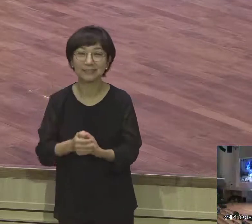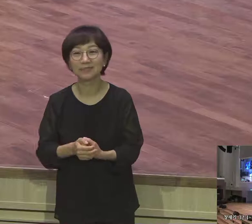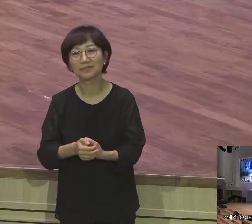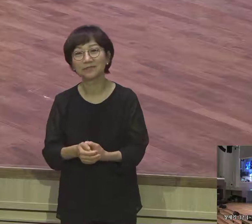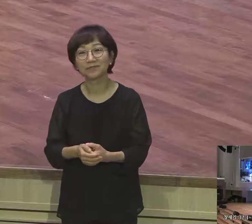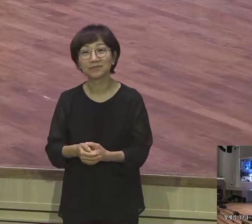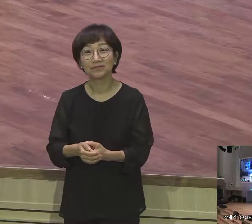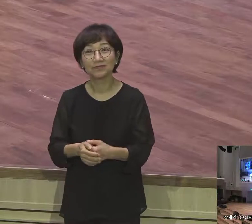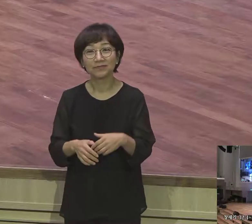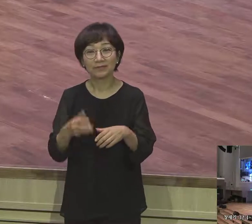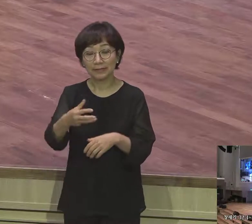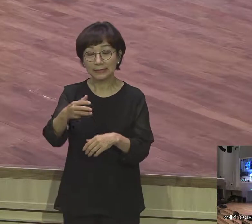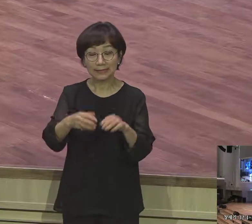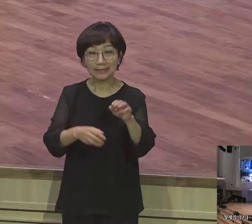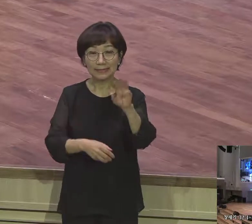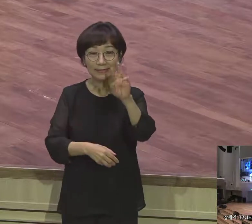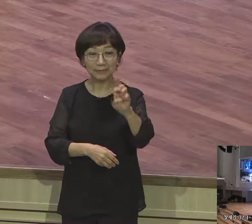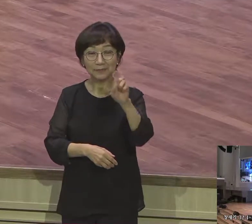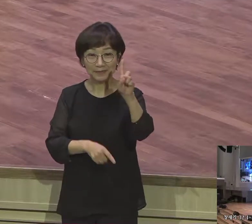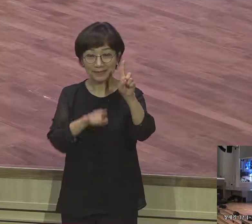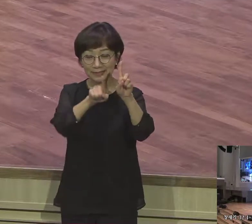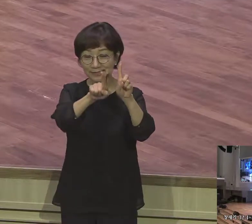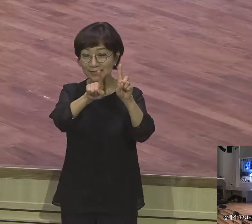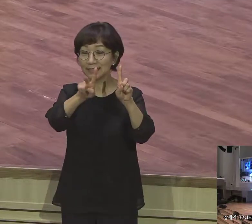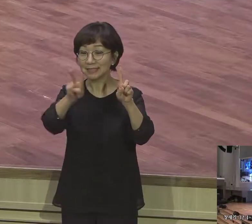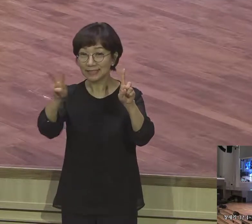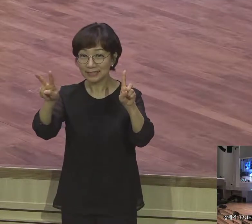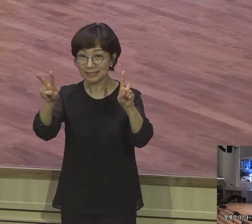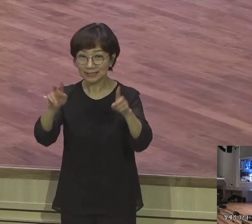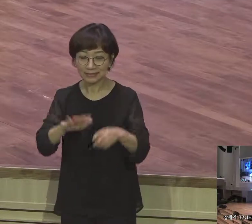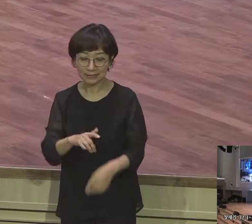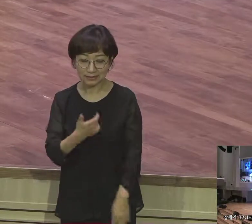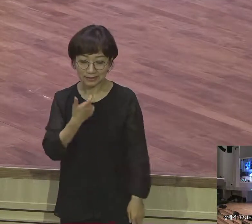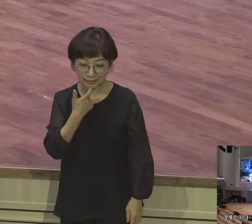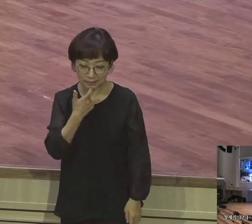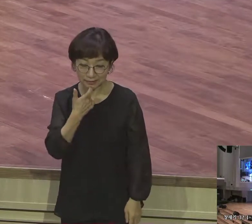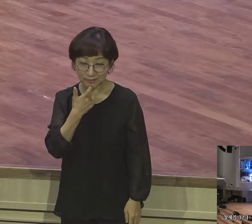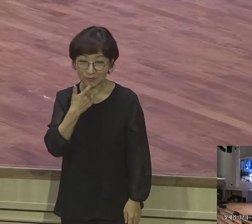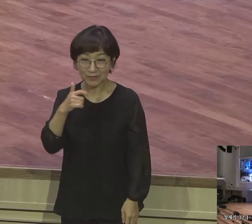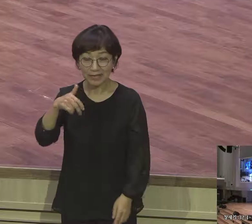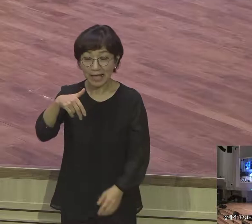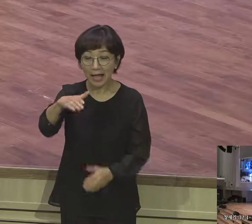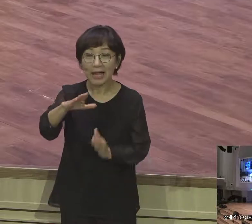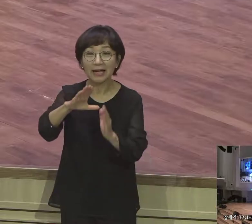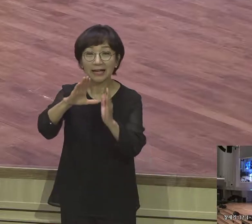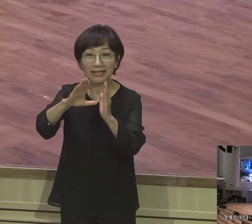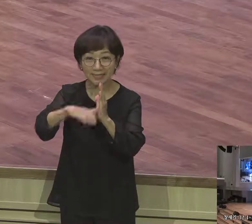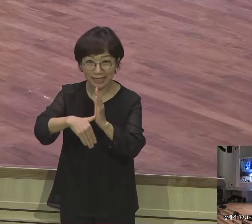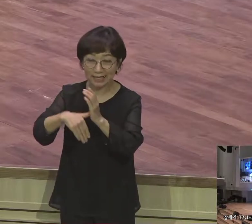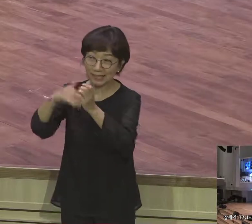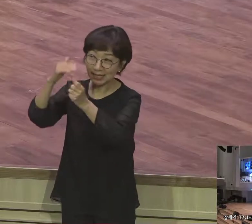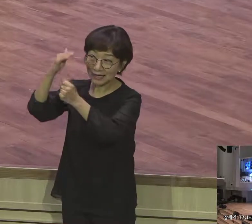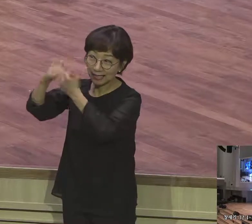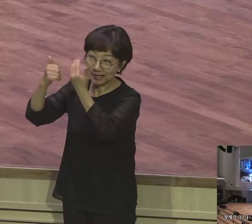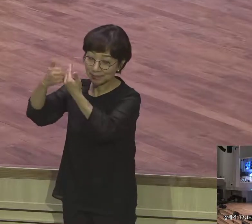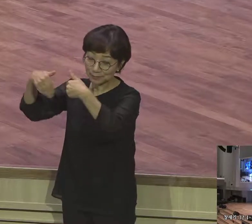32장 1절 2절입니다 하나님의 사자들이 그를 만난지라 야곱이